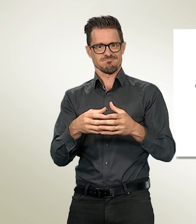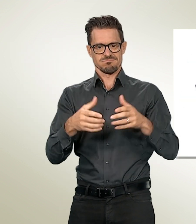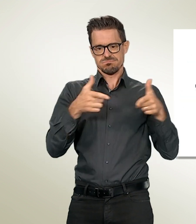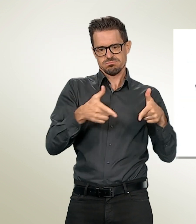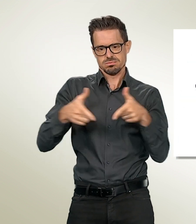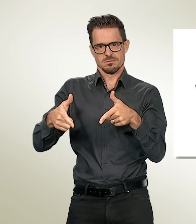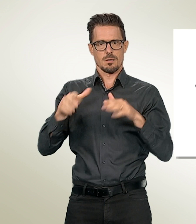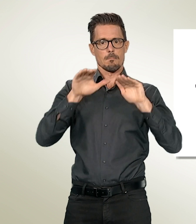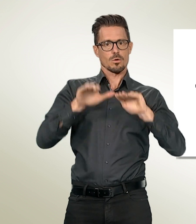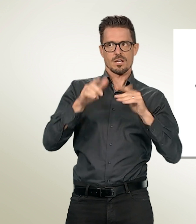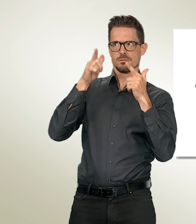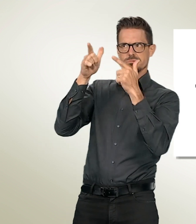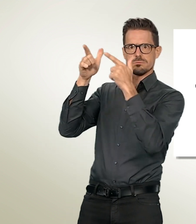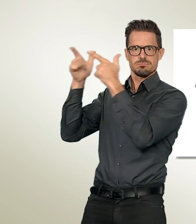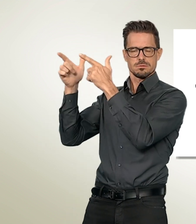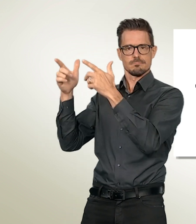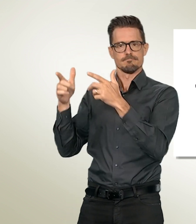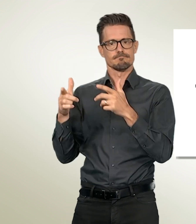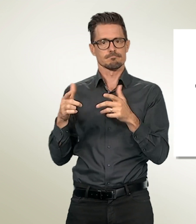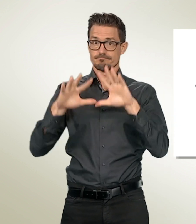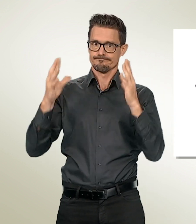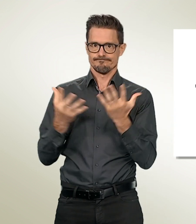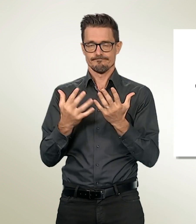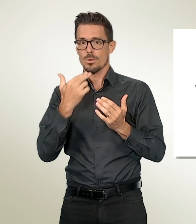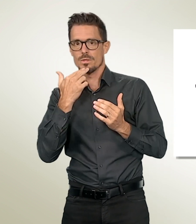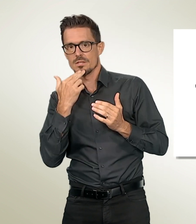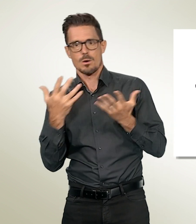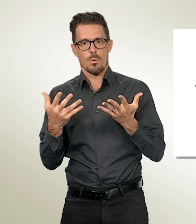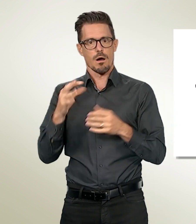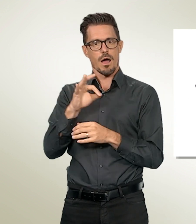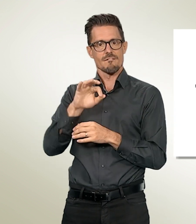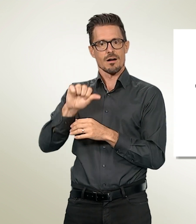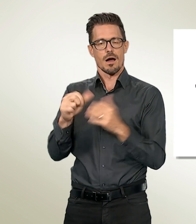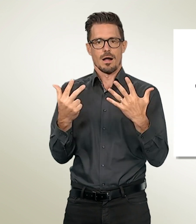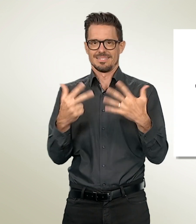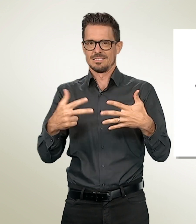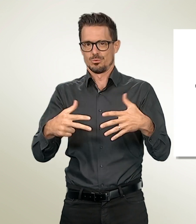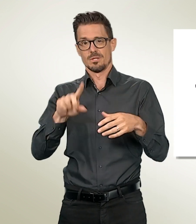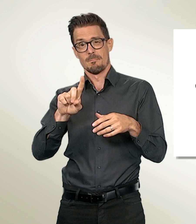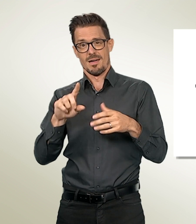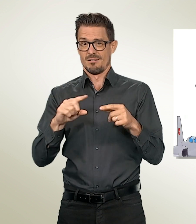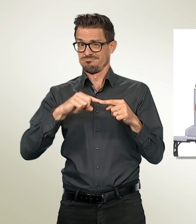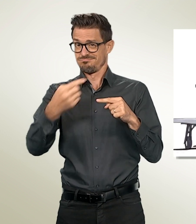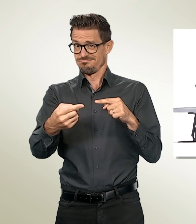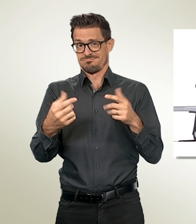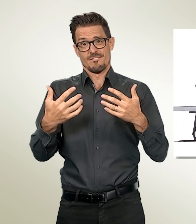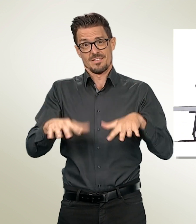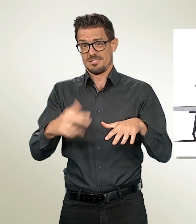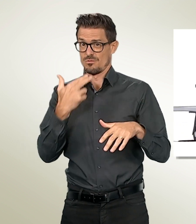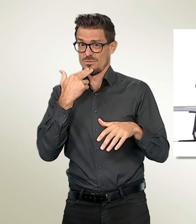'hui les F-A-18, mais ils atteindront la fin de leur durée d'utilisation vers 2030. Les F-5 Tiger ont quant à